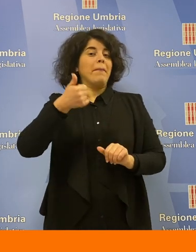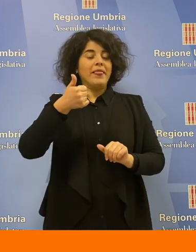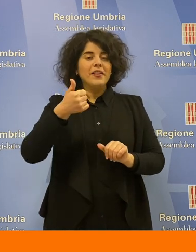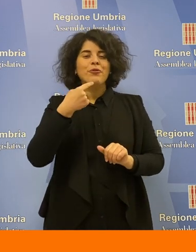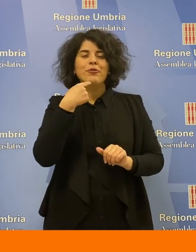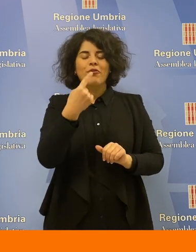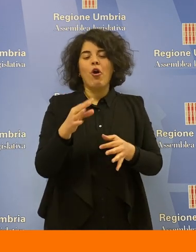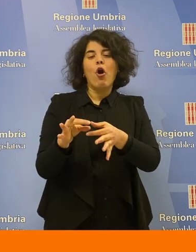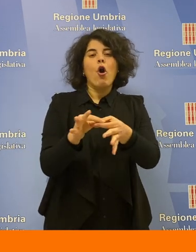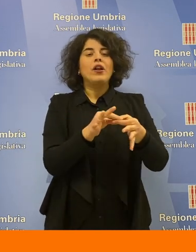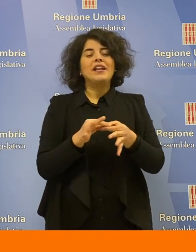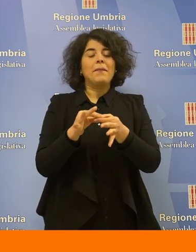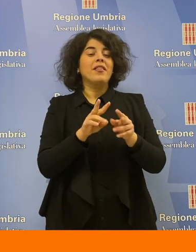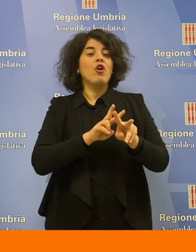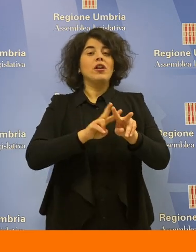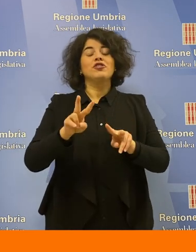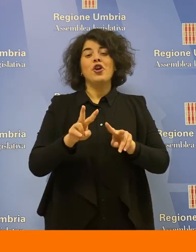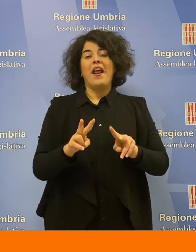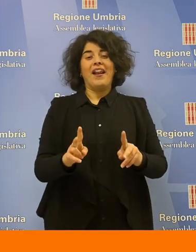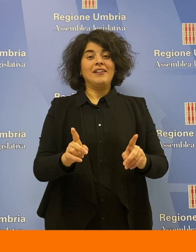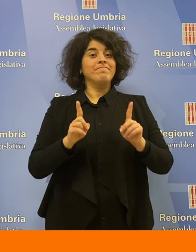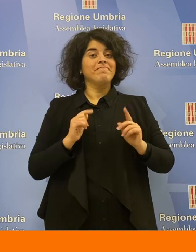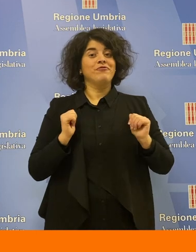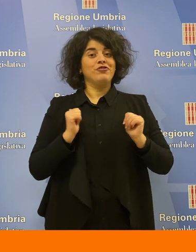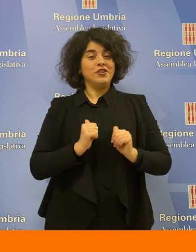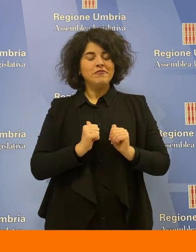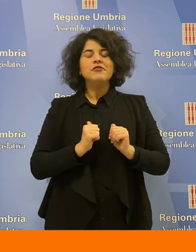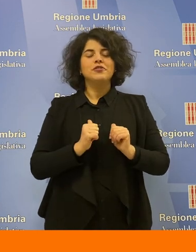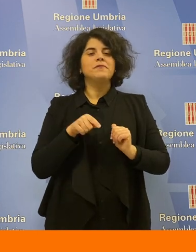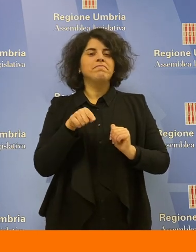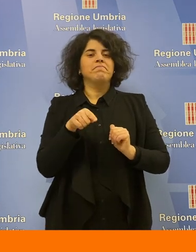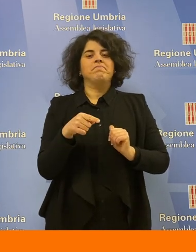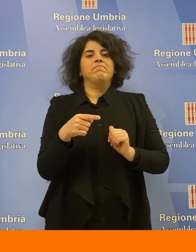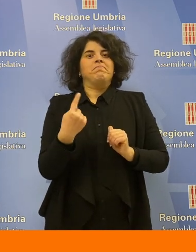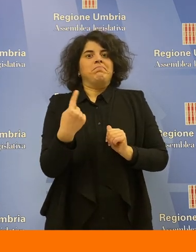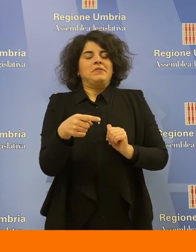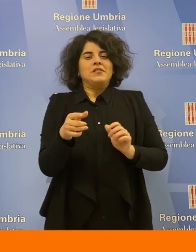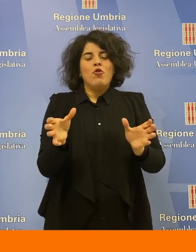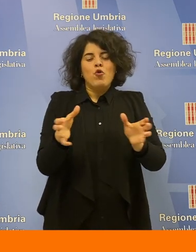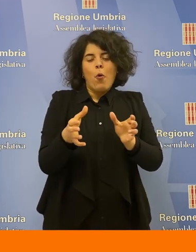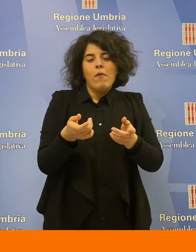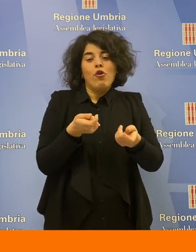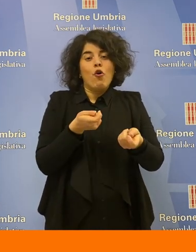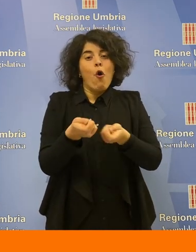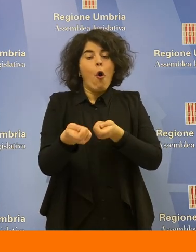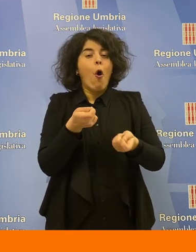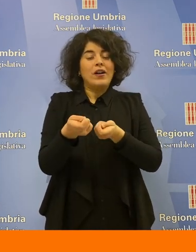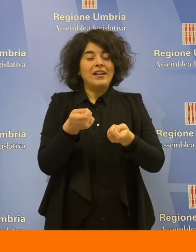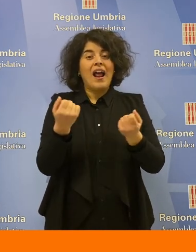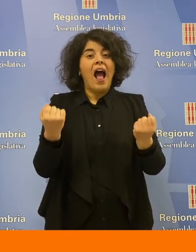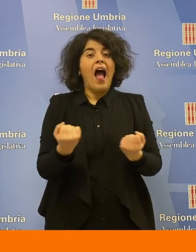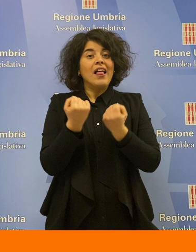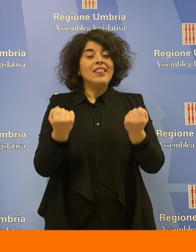il coordinamento nazionale dei difensori civici è un organismo che coordina l'attività dei